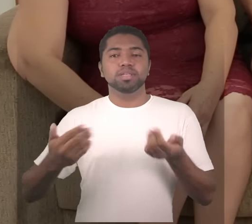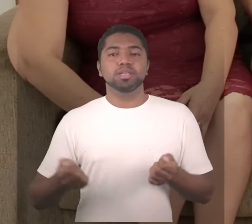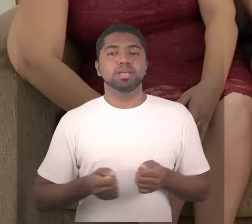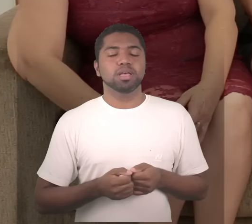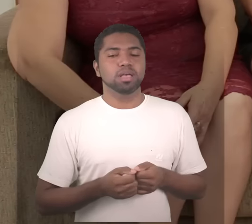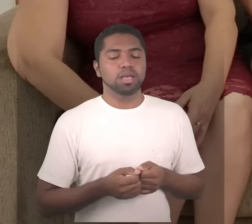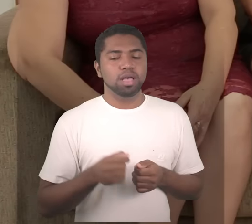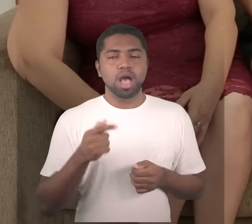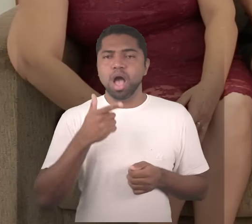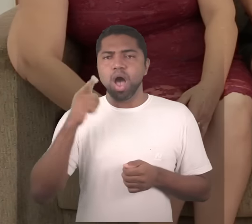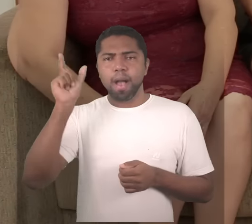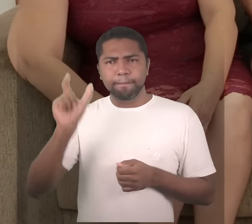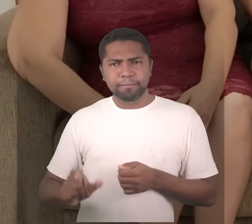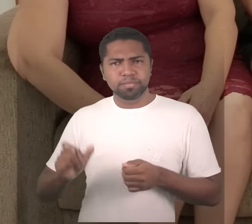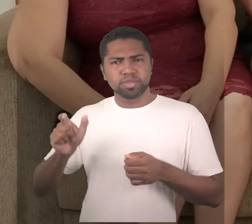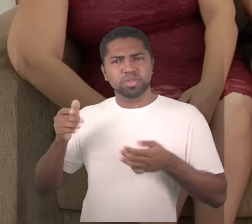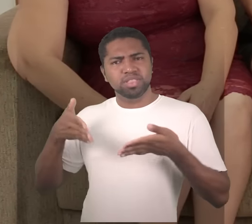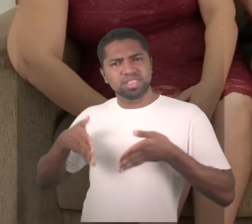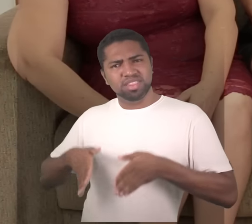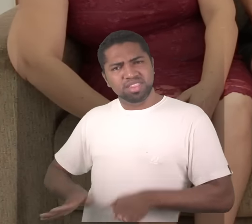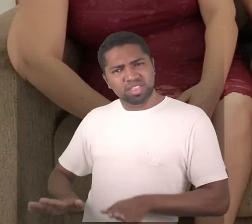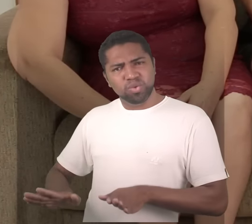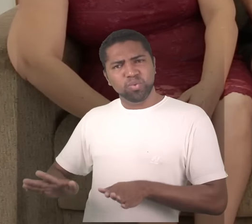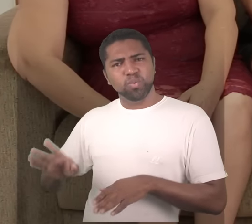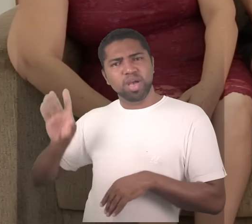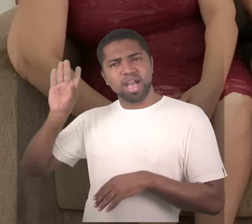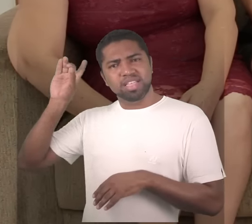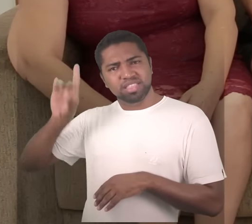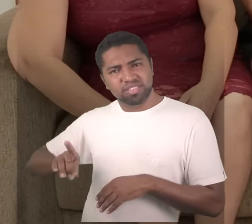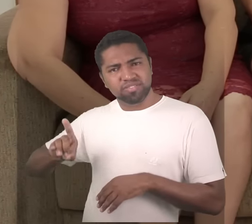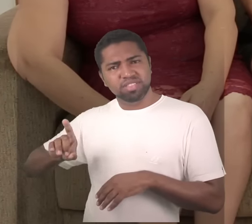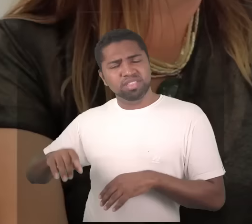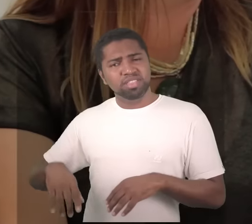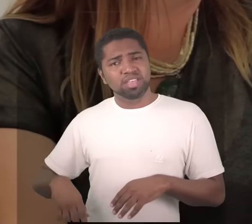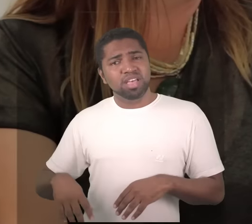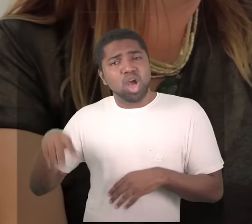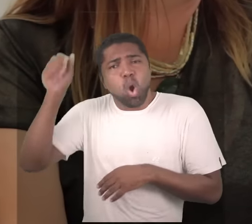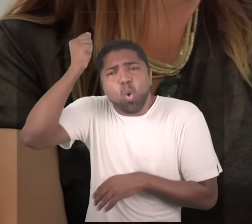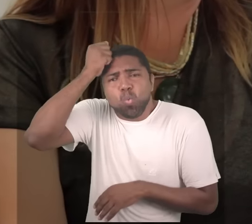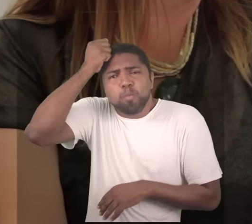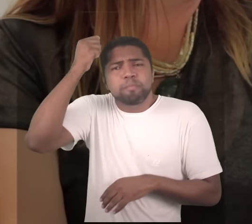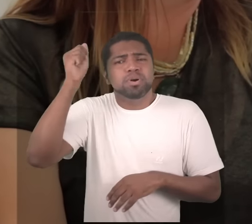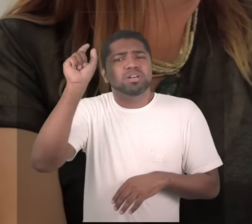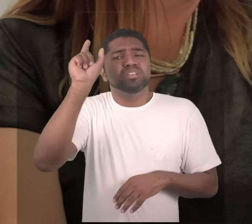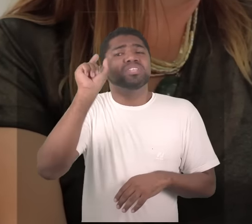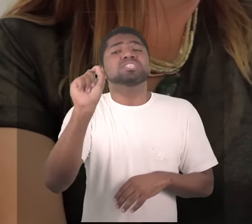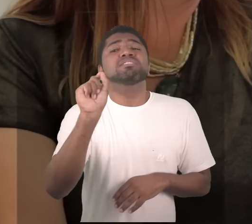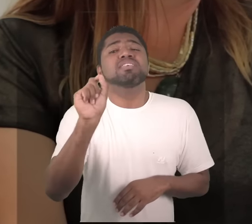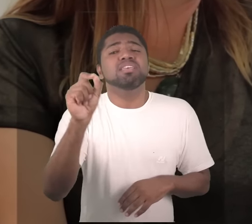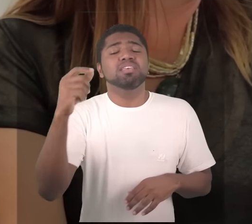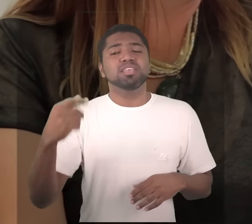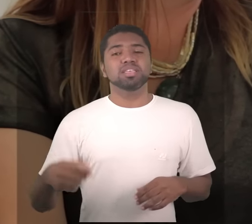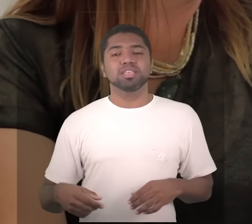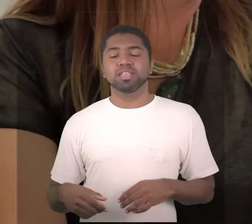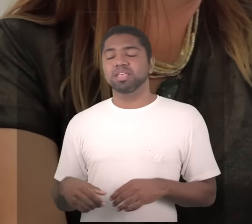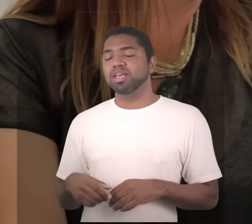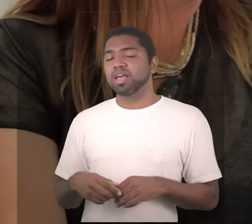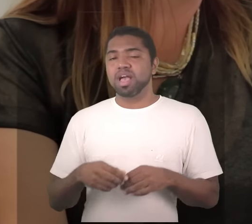nasceu com uma enfermidade com um problema de quem que era a culpa né e aí o próprio relato bíblico fala que todas as coisas são para a glória de Deus